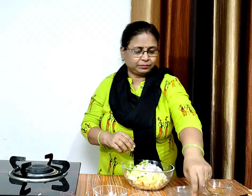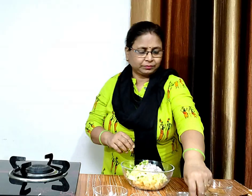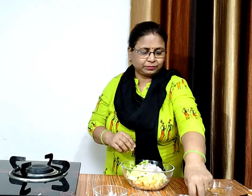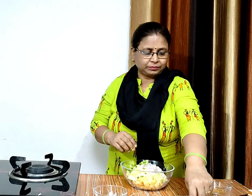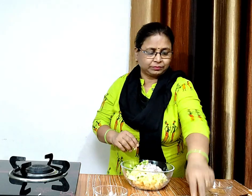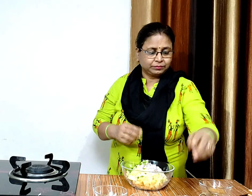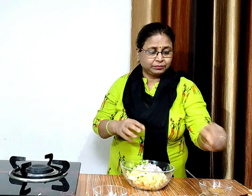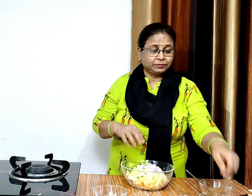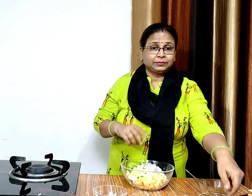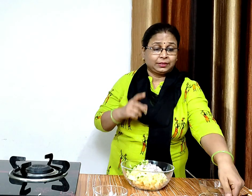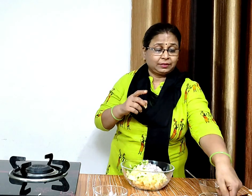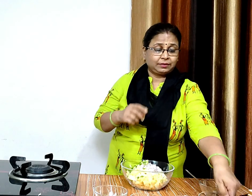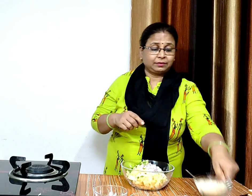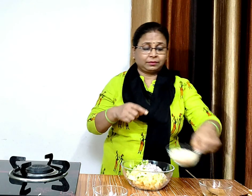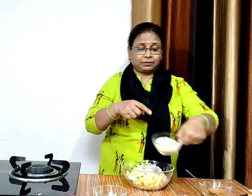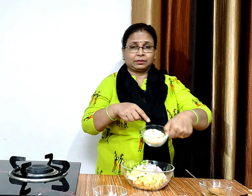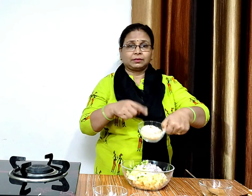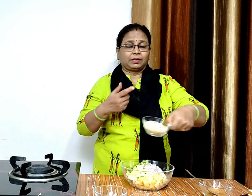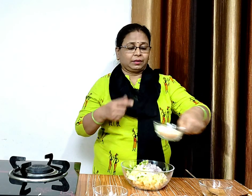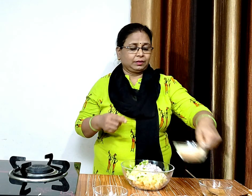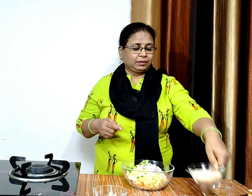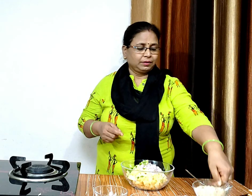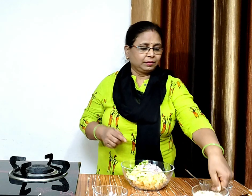अब इसमें एक चटाई का ब्रेड करम्स डालेंगे